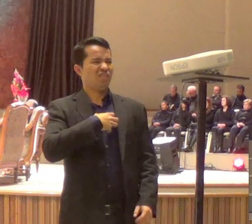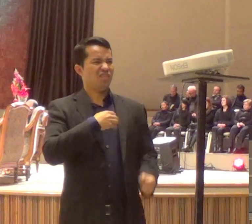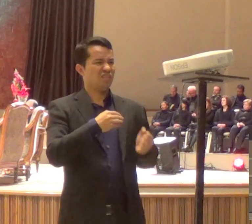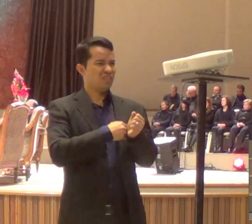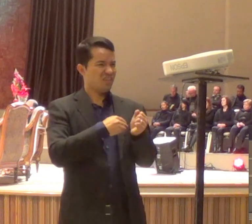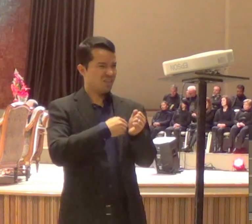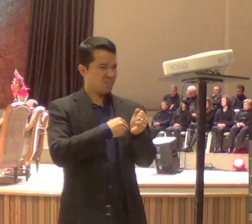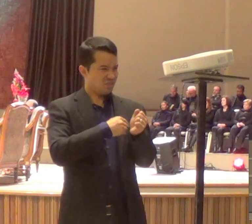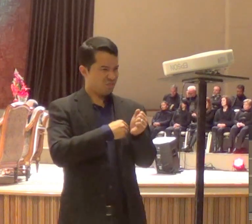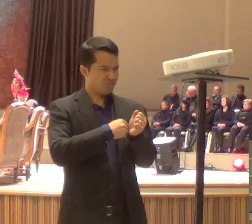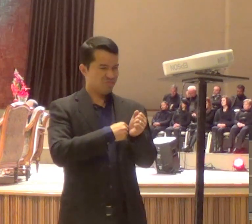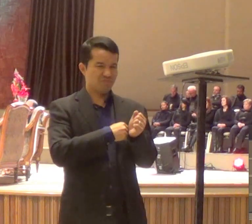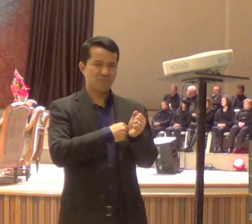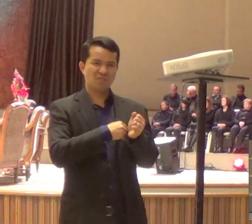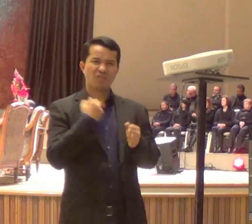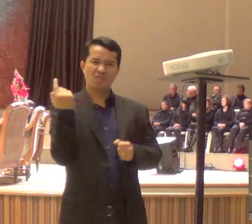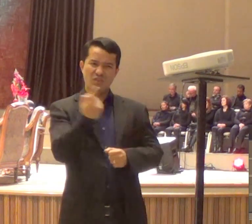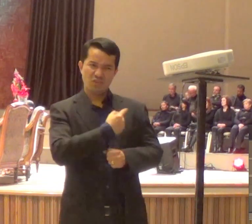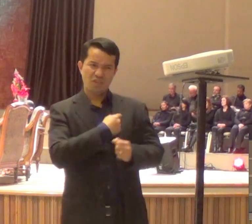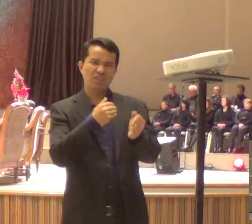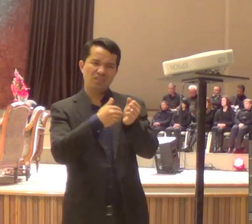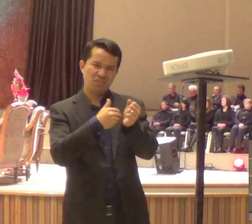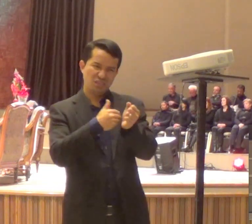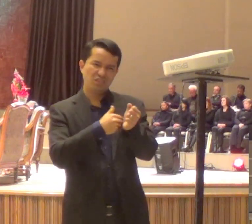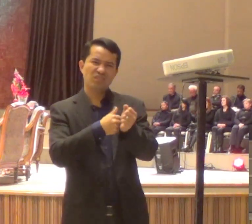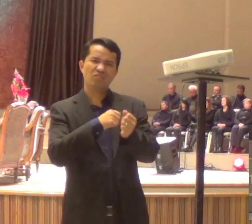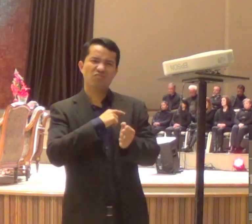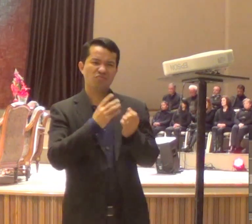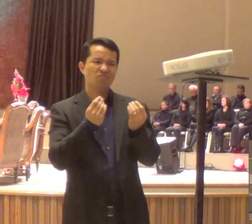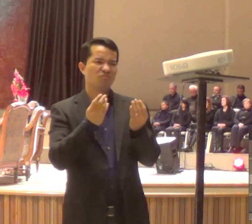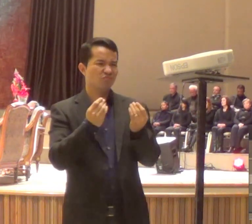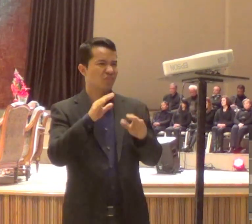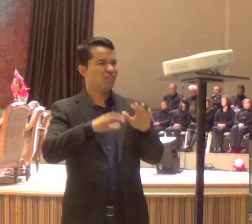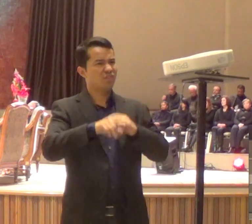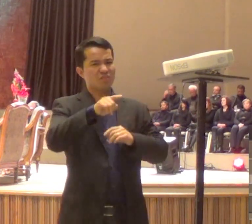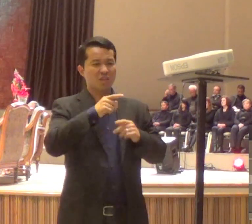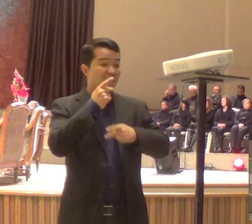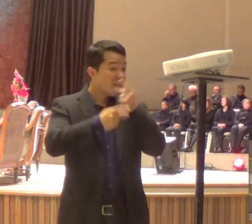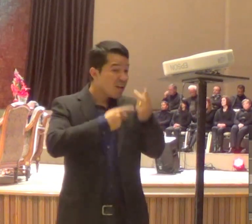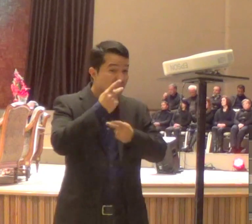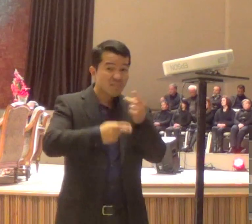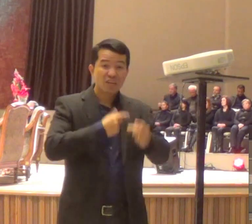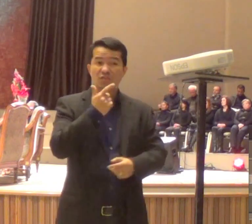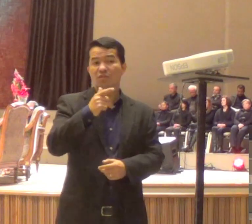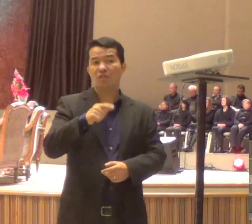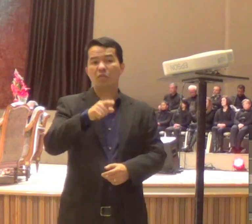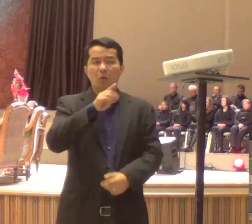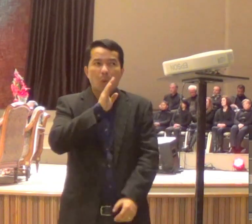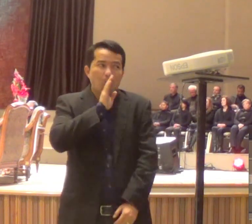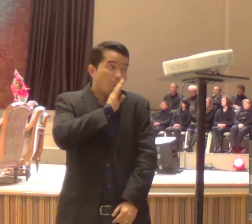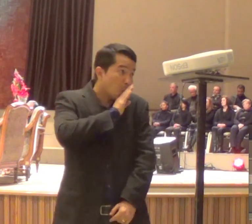pecados, não são públicos, e nunca podem ser tratados, porque, traem Jesus,